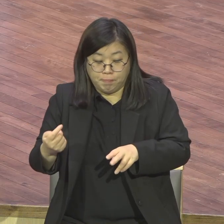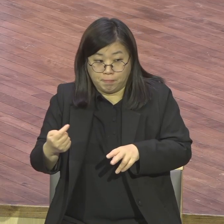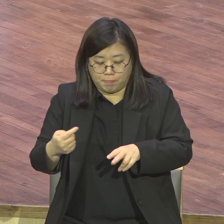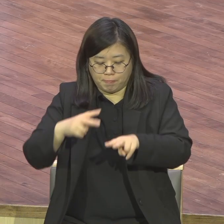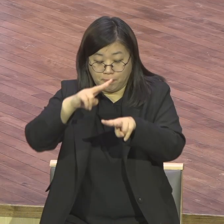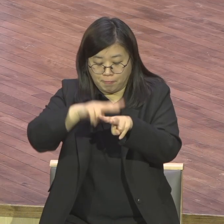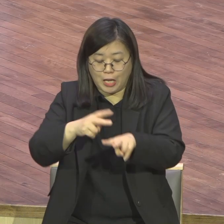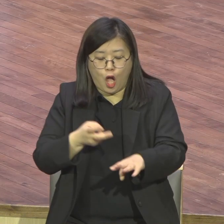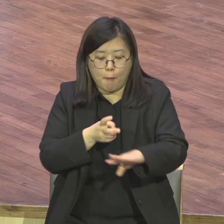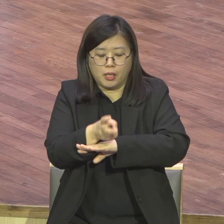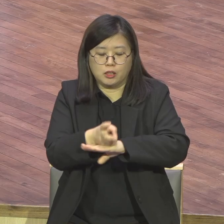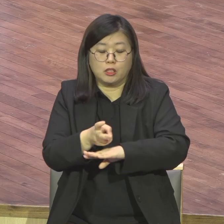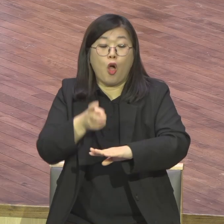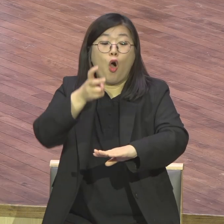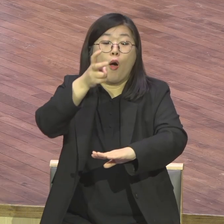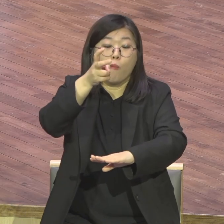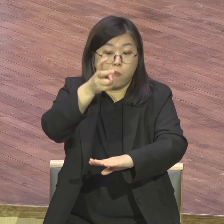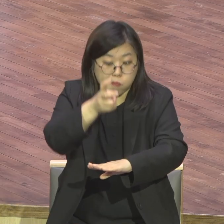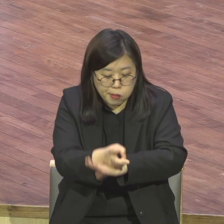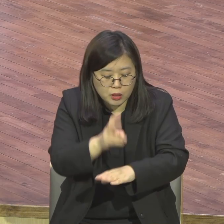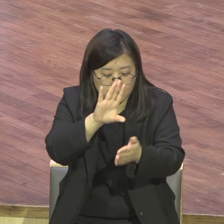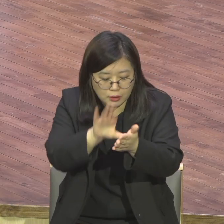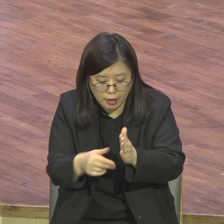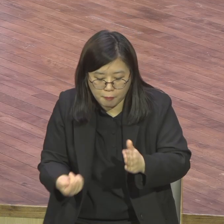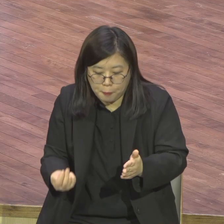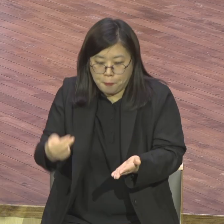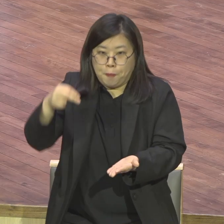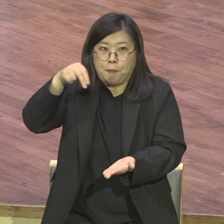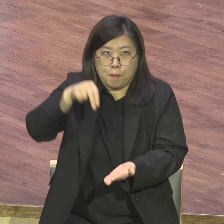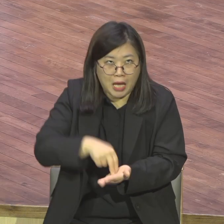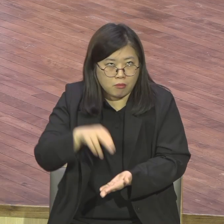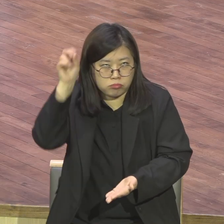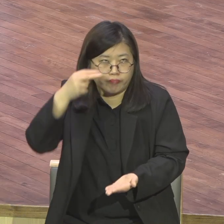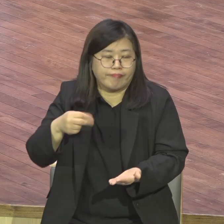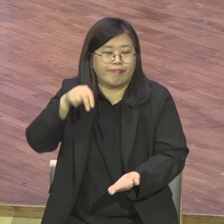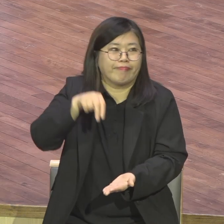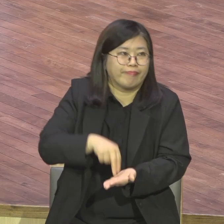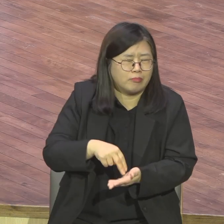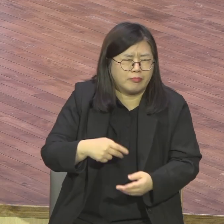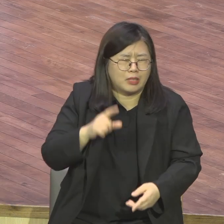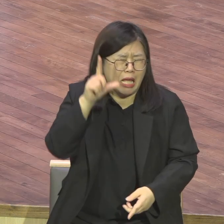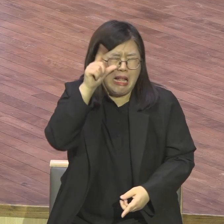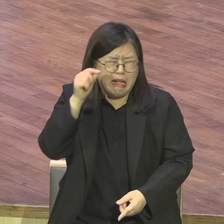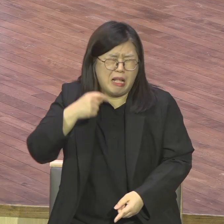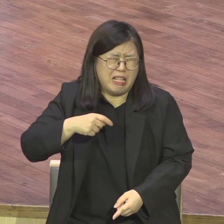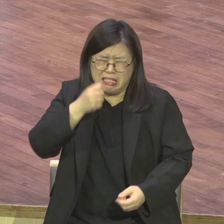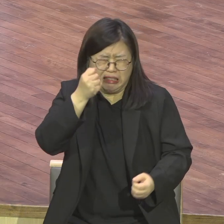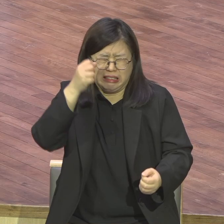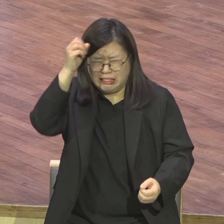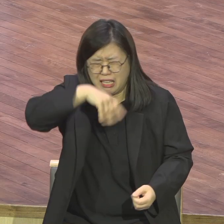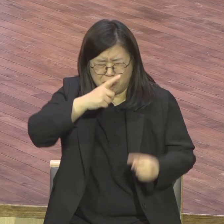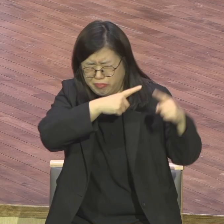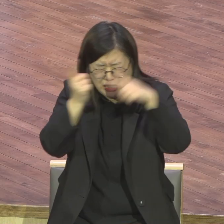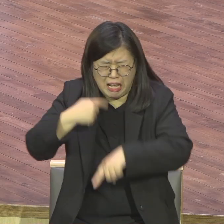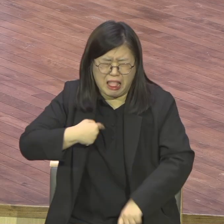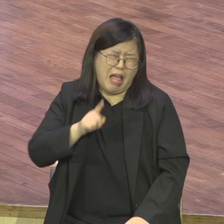신호그니까 시간이 좋잖아요 딱 서가지고 나도 성경 여러분 톨날 오해 이렇게 치유가 시작된 거예요 내가